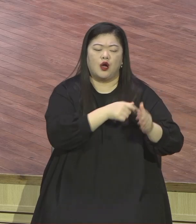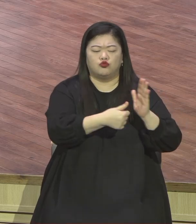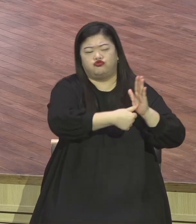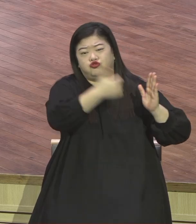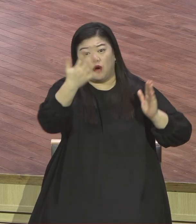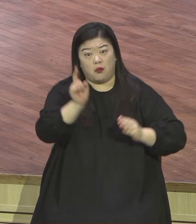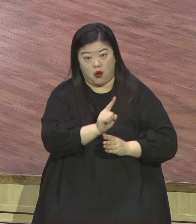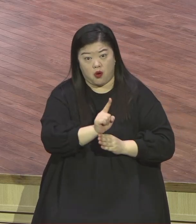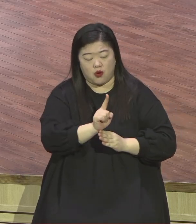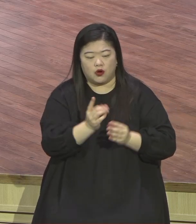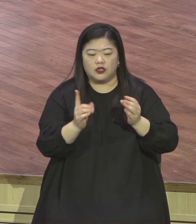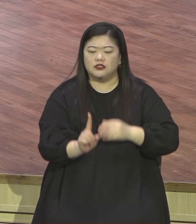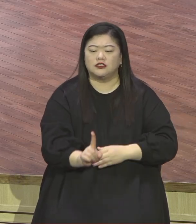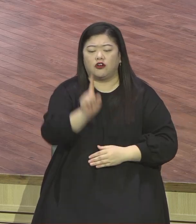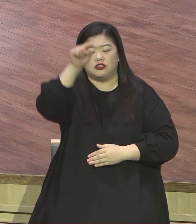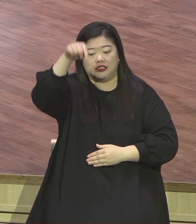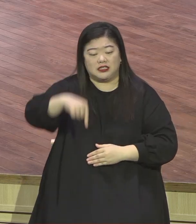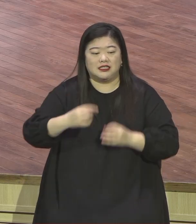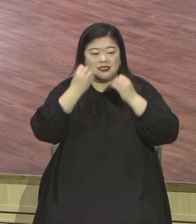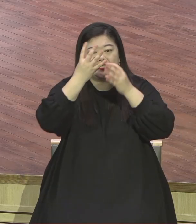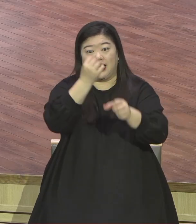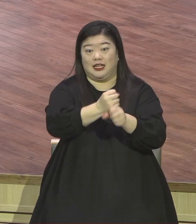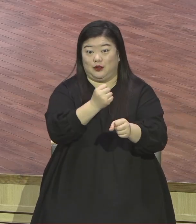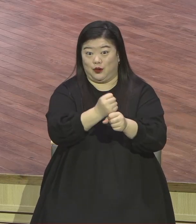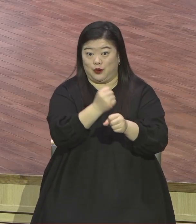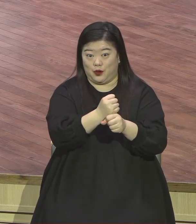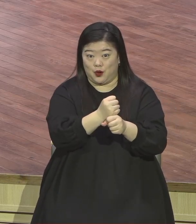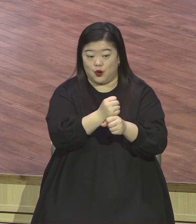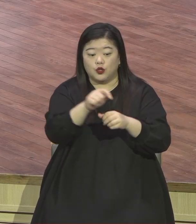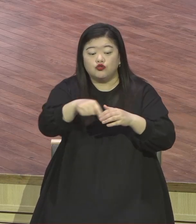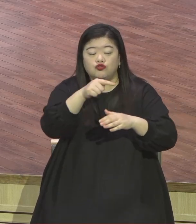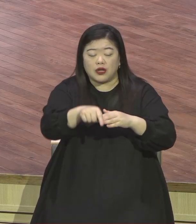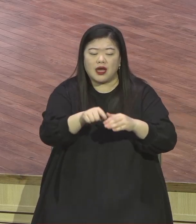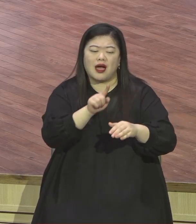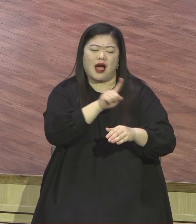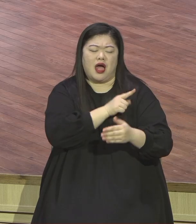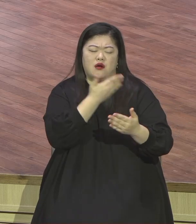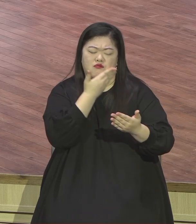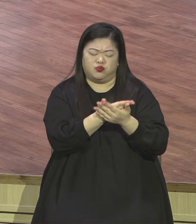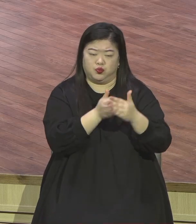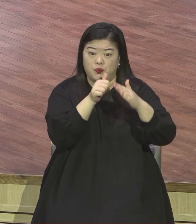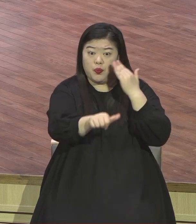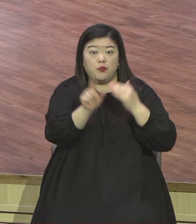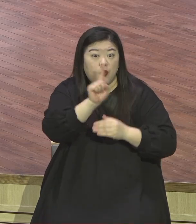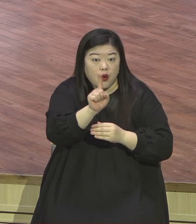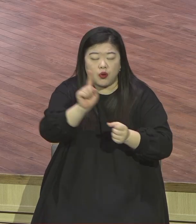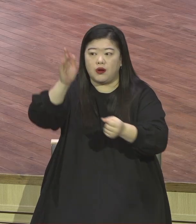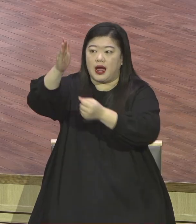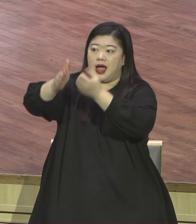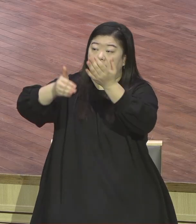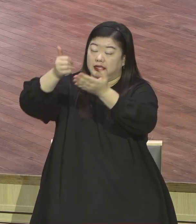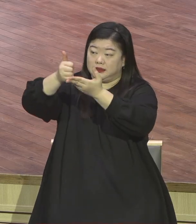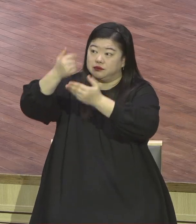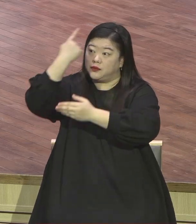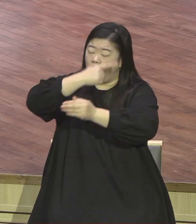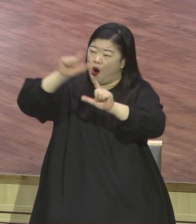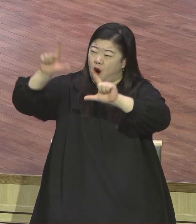형상을 닮은 인간이에요 하나님이 형상을 유일하게 닮은 인간 이 창조한 것이